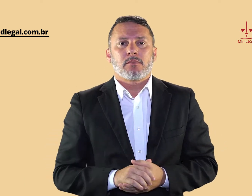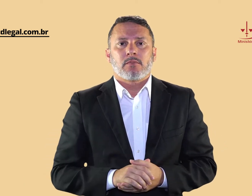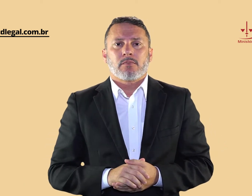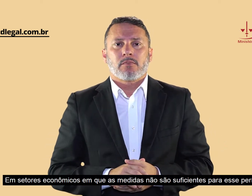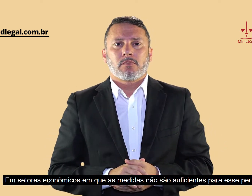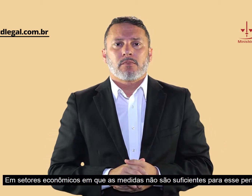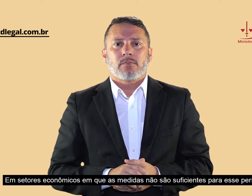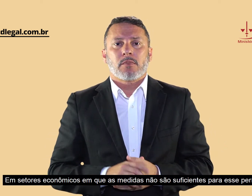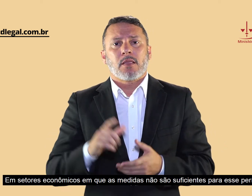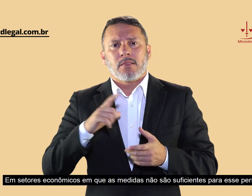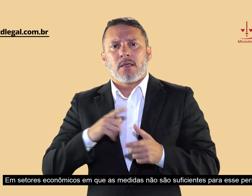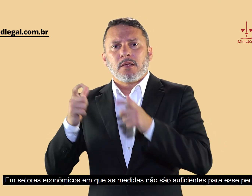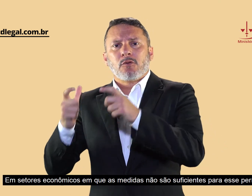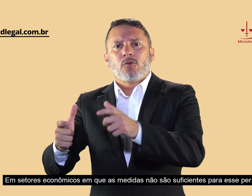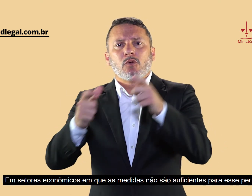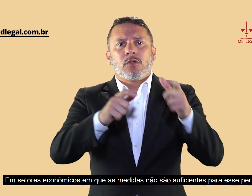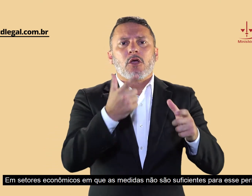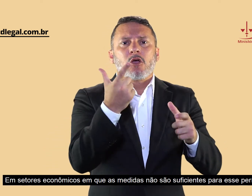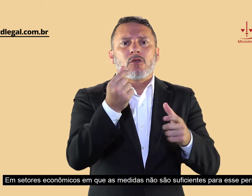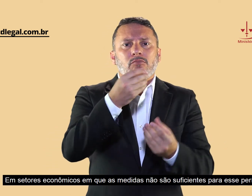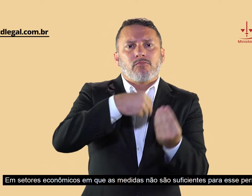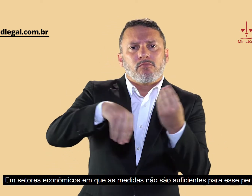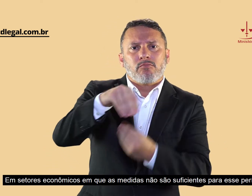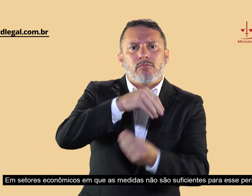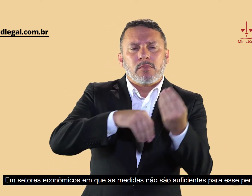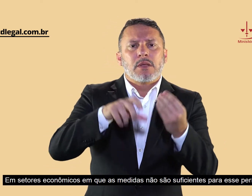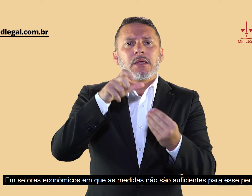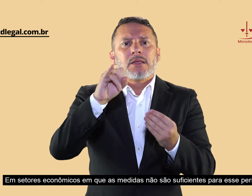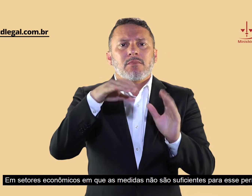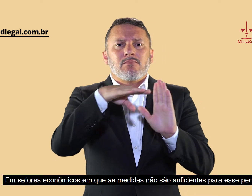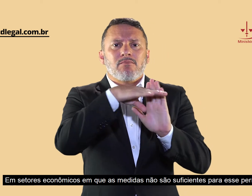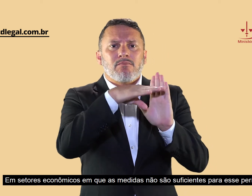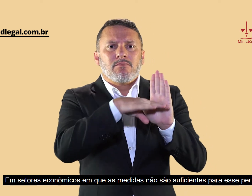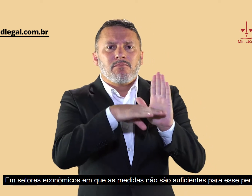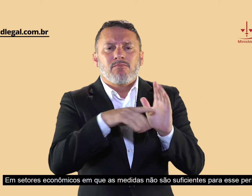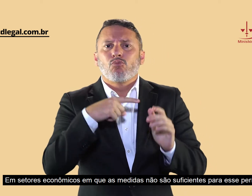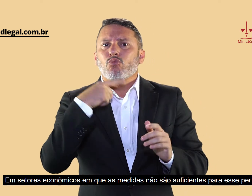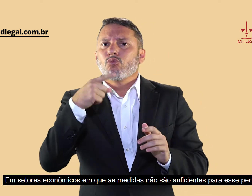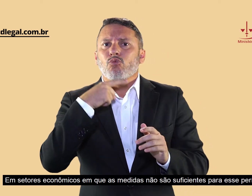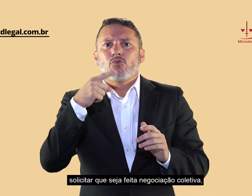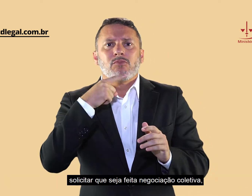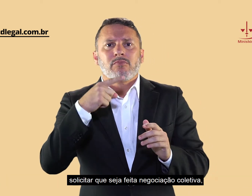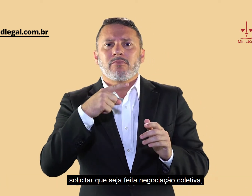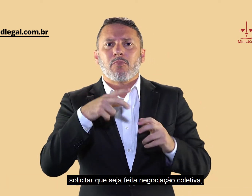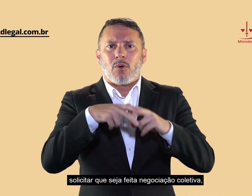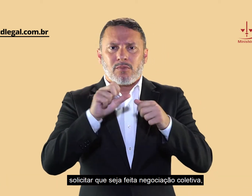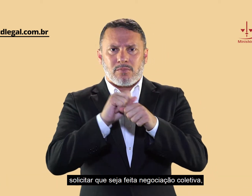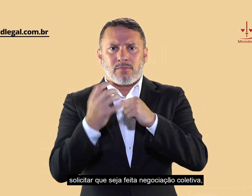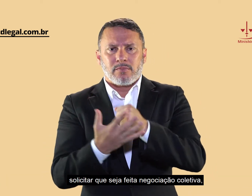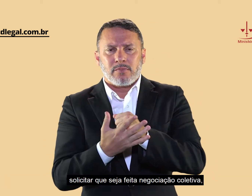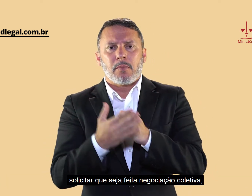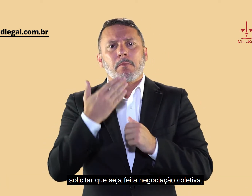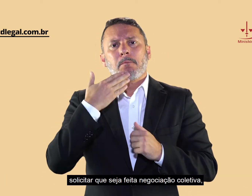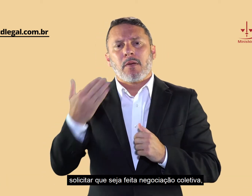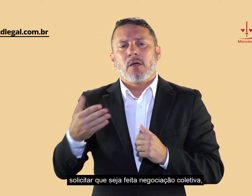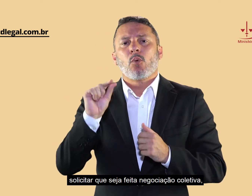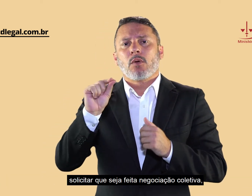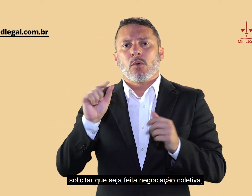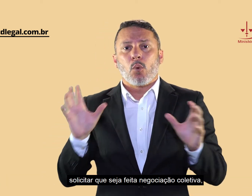Em setores econômicos em que as medidas não são suficientes para esse período, solicitar que seja feita negociação coletiva,